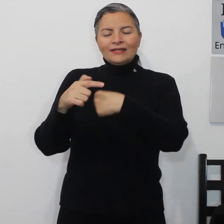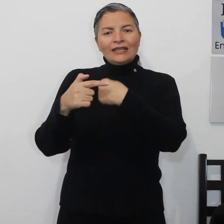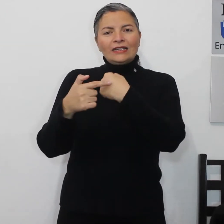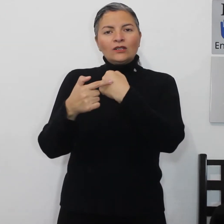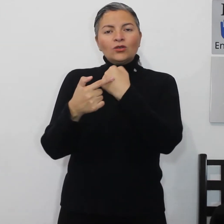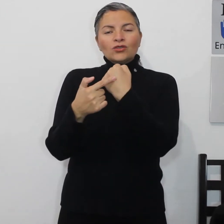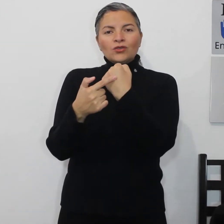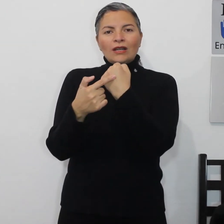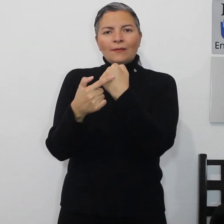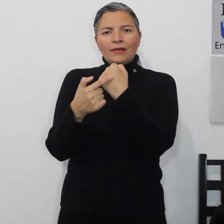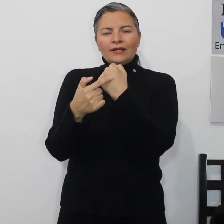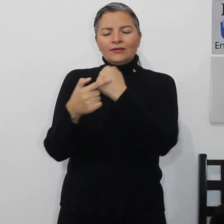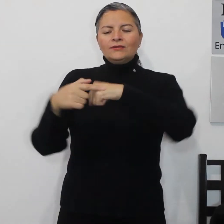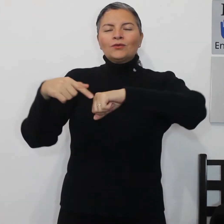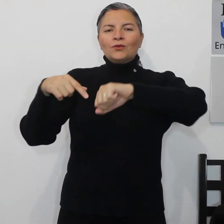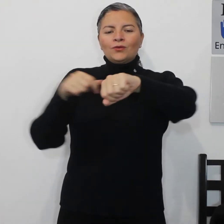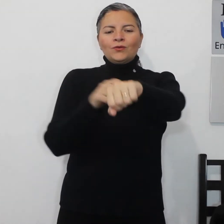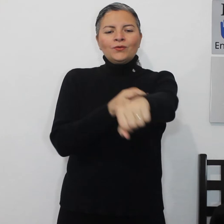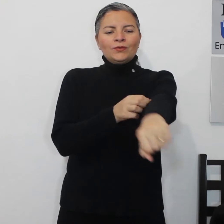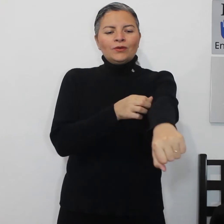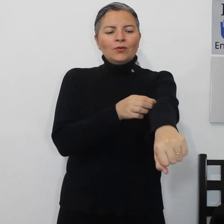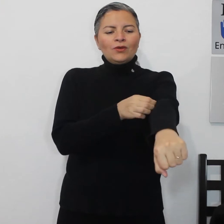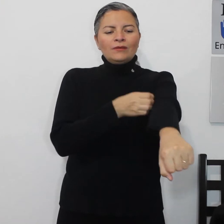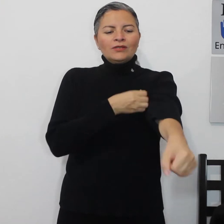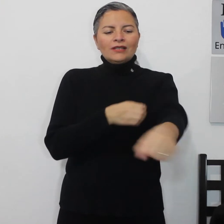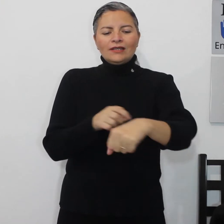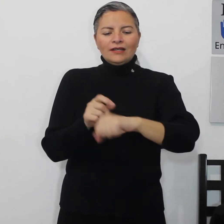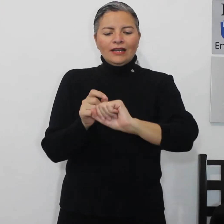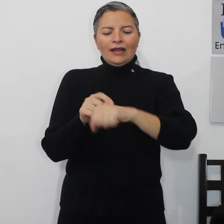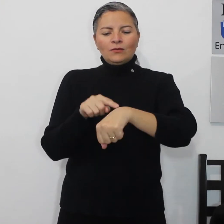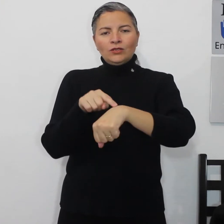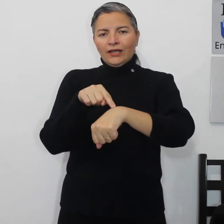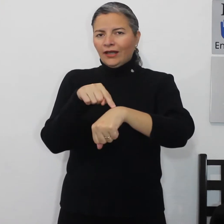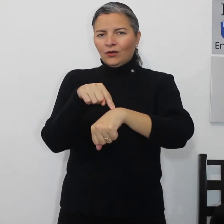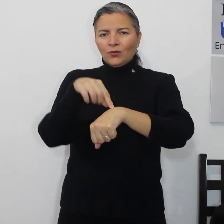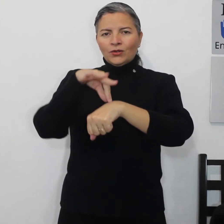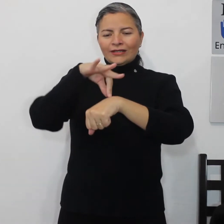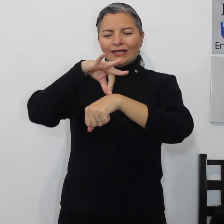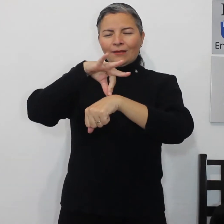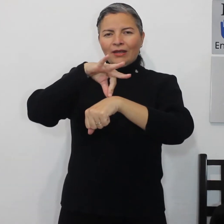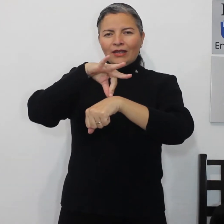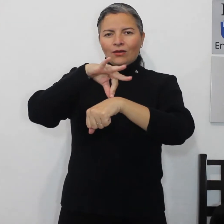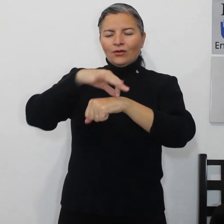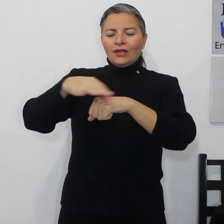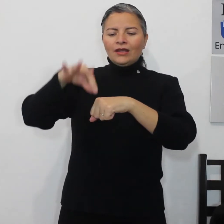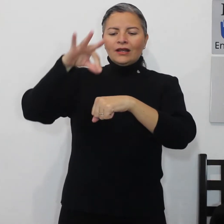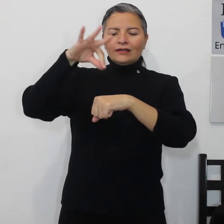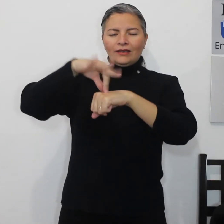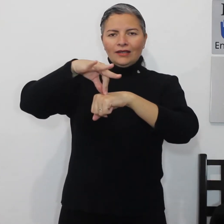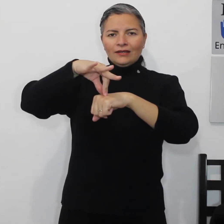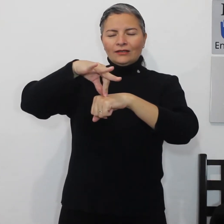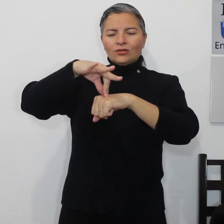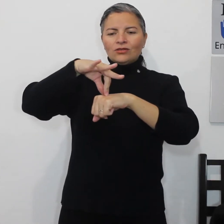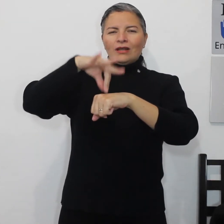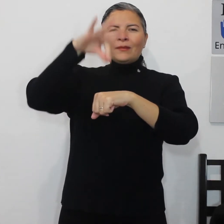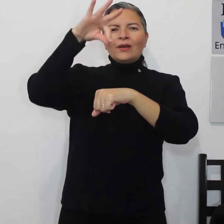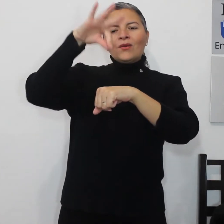a ser en el dorso de la mano con... no lo podemos hacer en la muñeca no porque sería médico aquí en el dorso de la mano